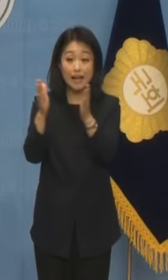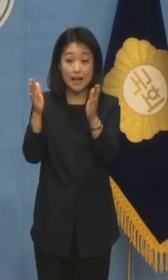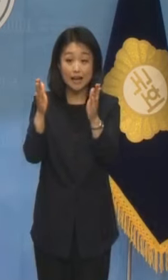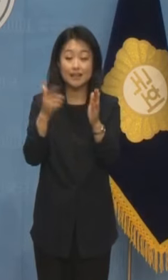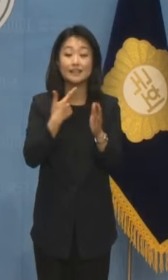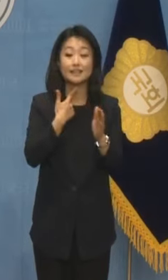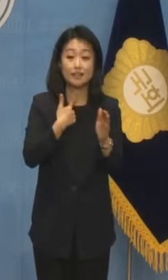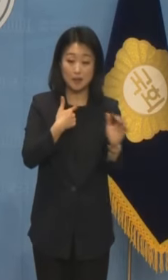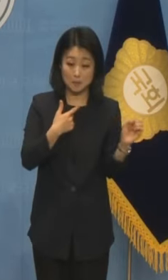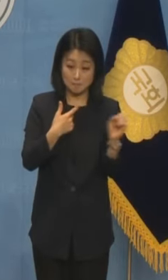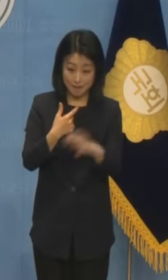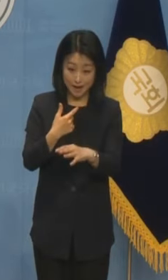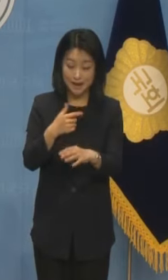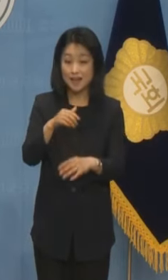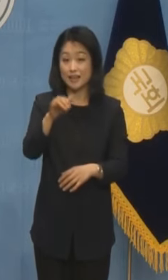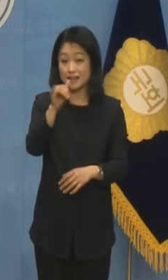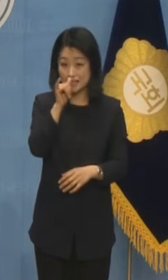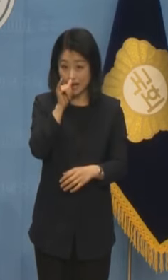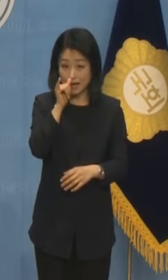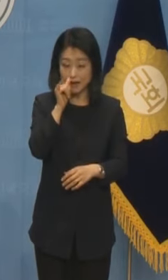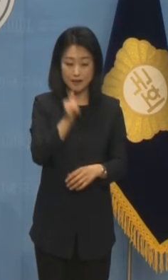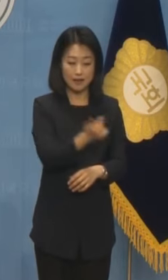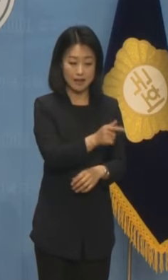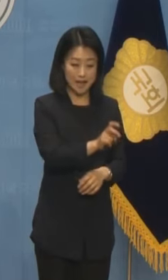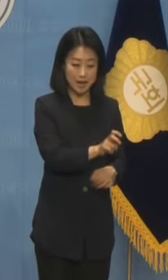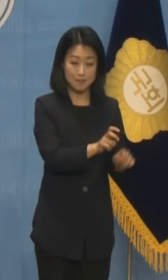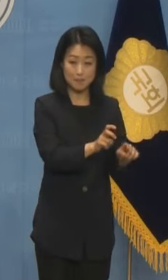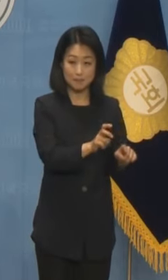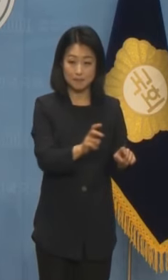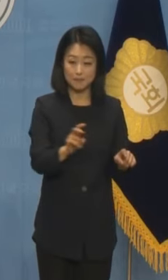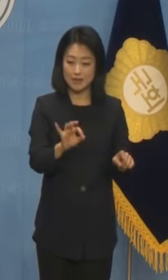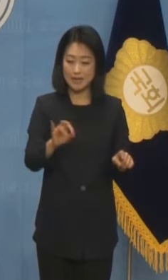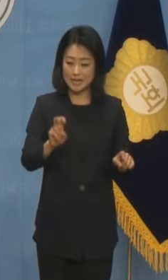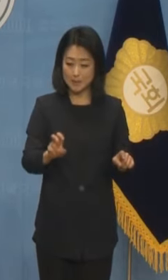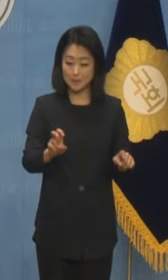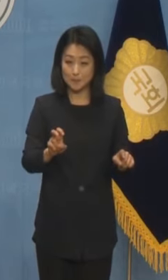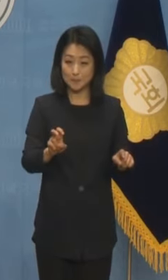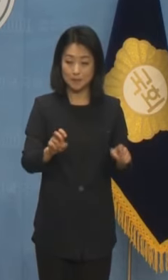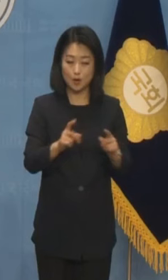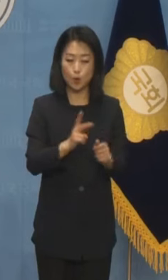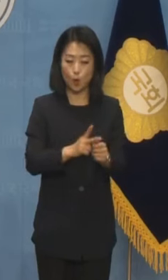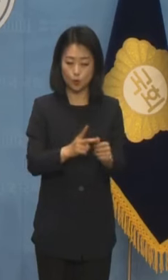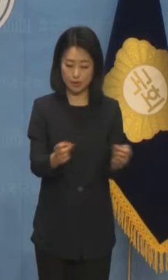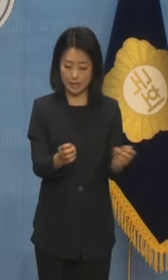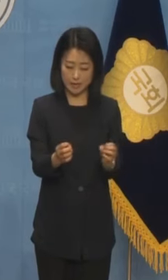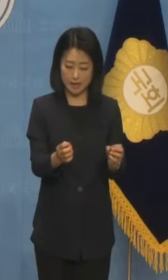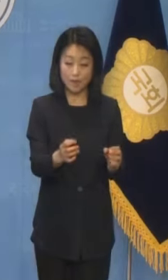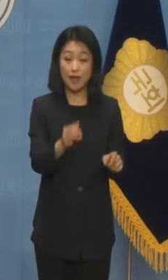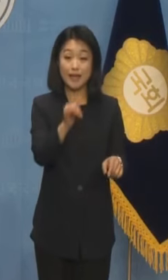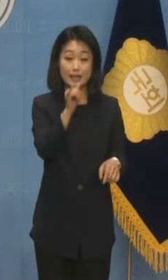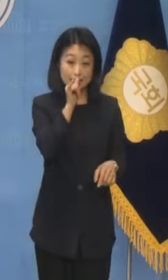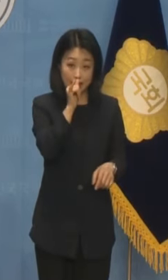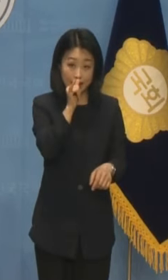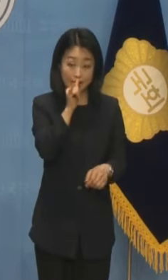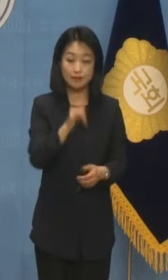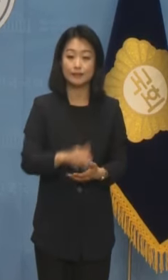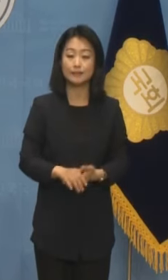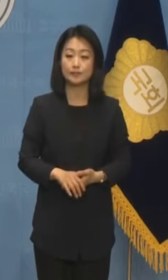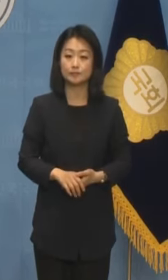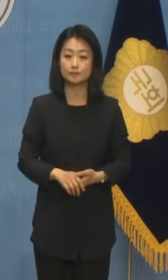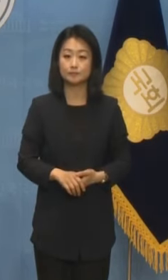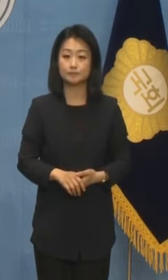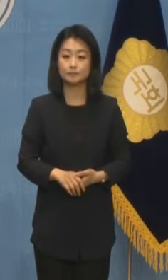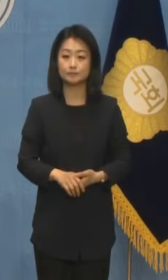이야기가 오갔다고 함성득 임혁백 두 교수의 구체적 인터뷰를 통해 언론은 소상히